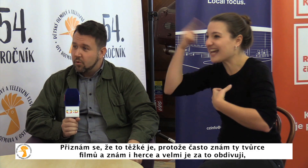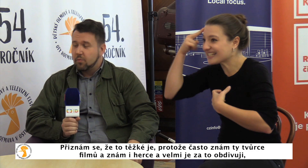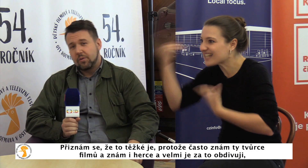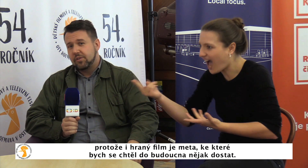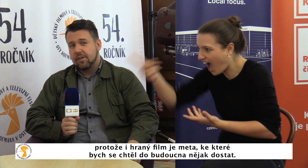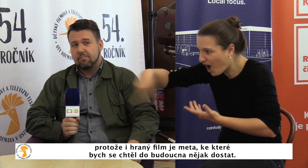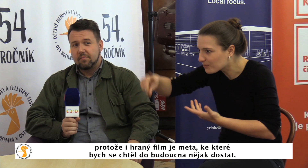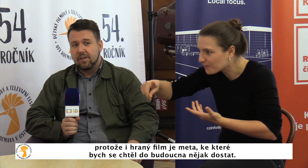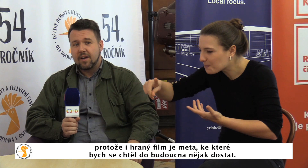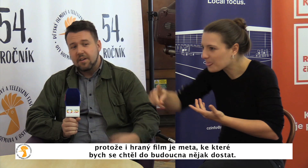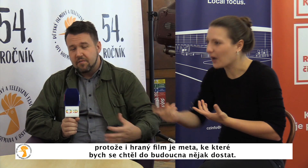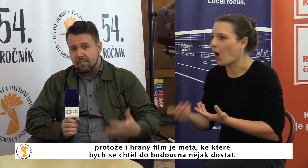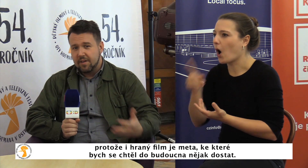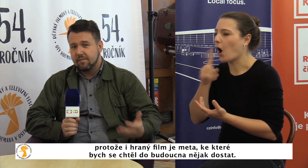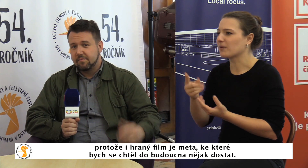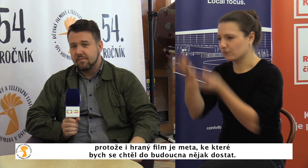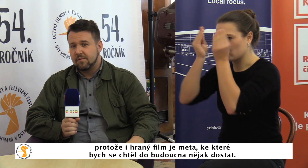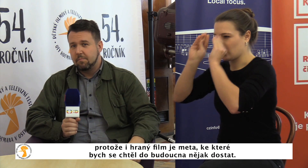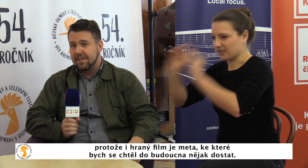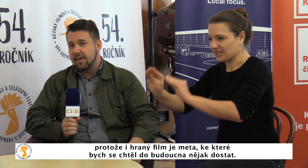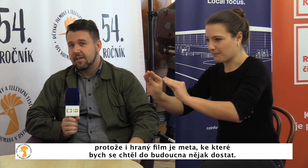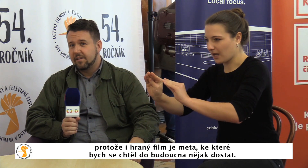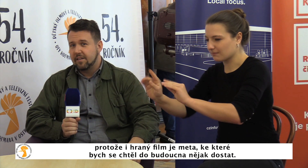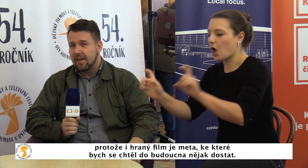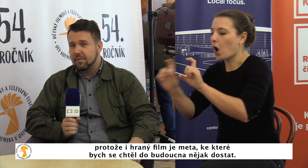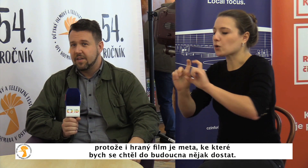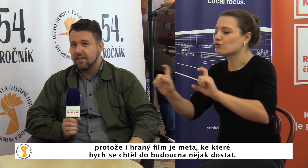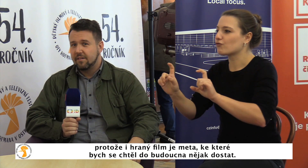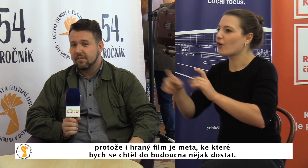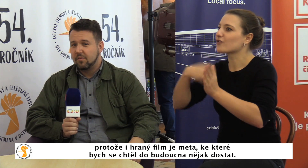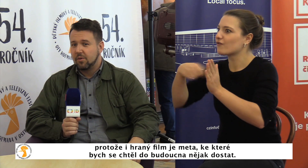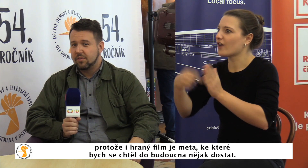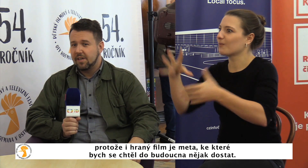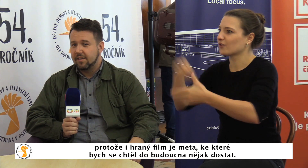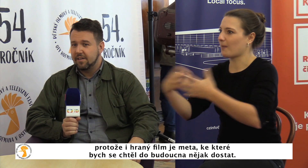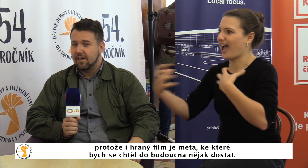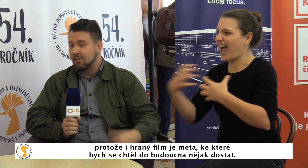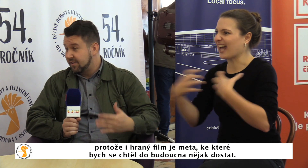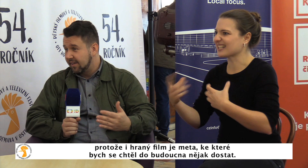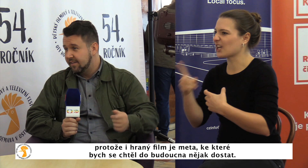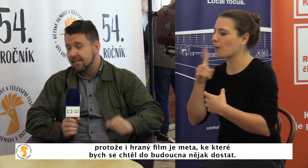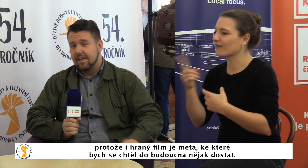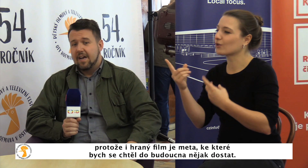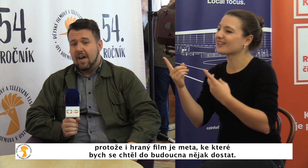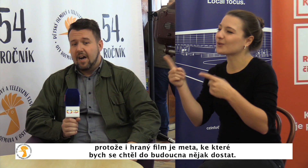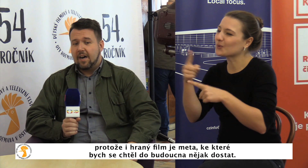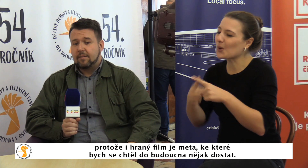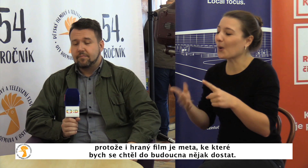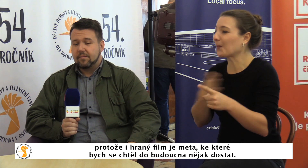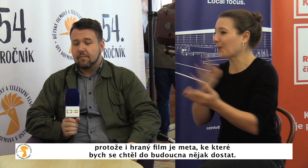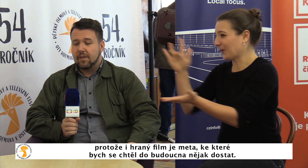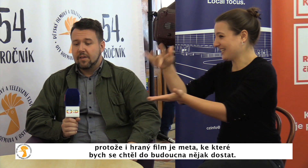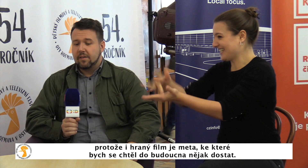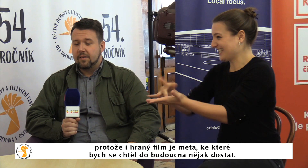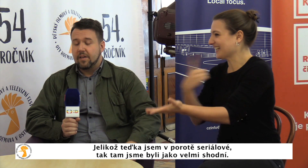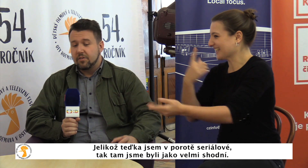to obdivuju, protože i hraný film je meta, ke které by se chtěl do budoucna nějak dostat. A